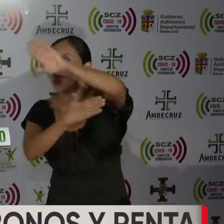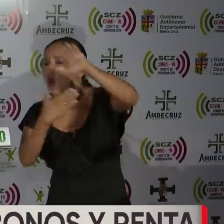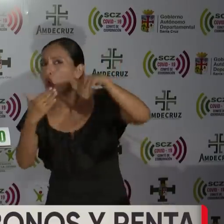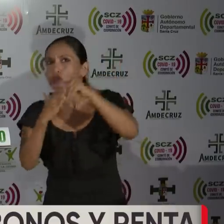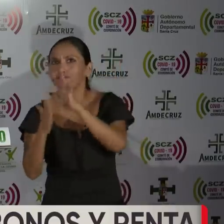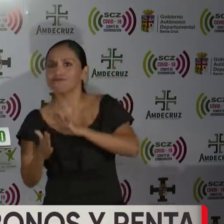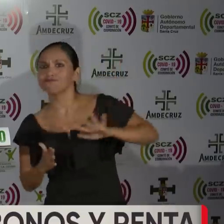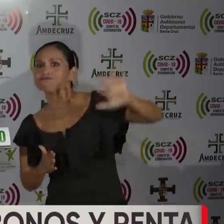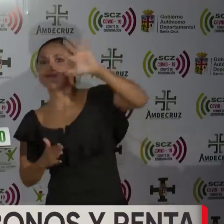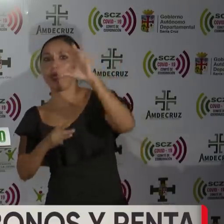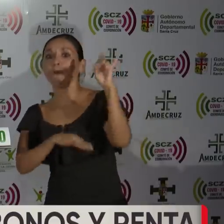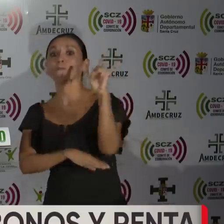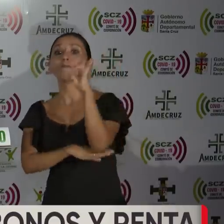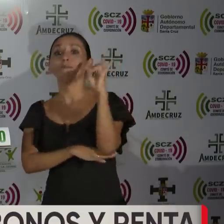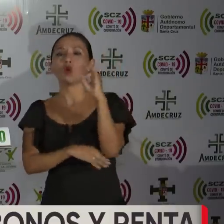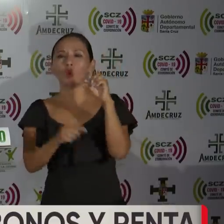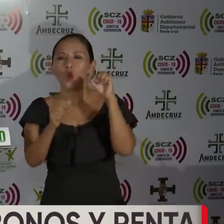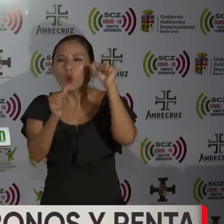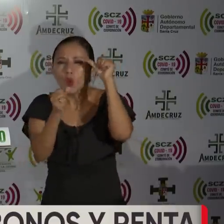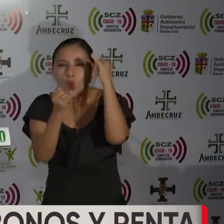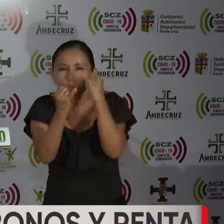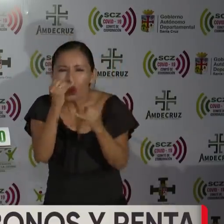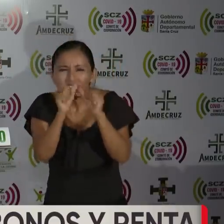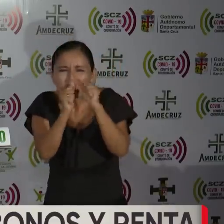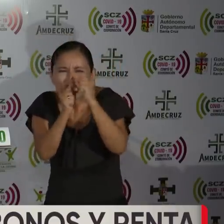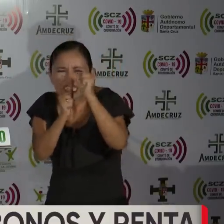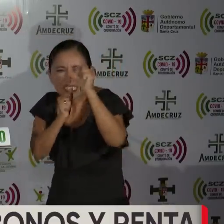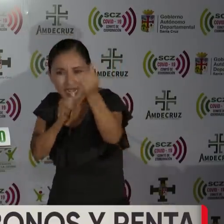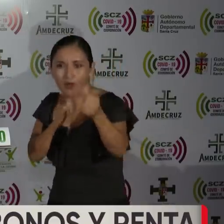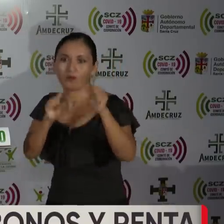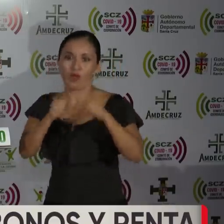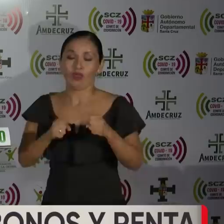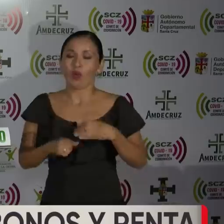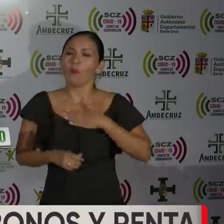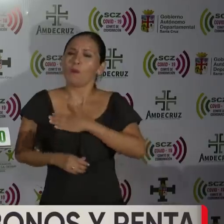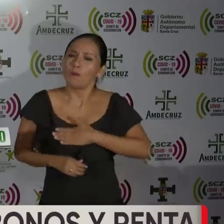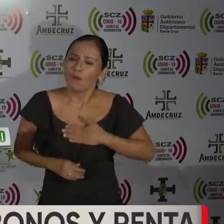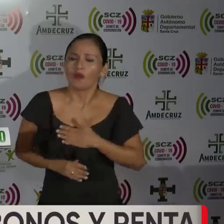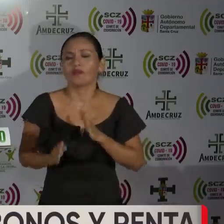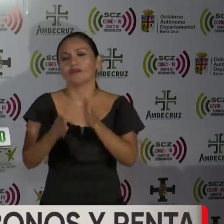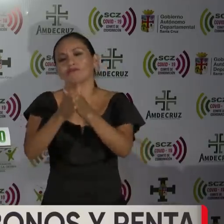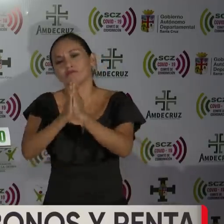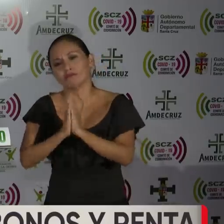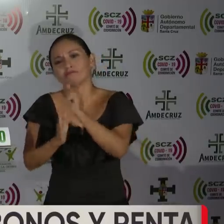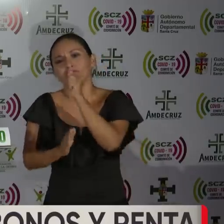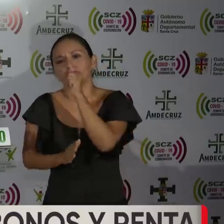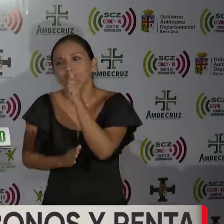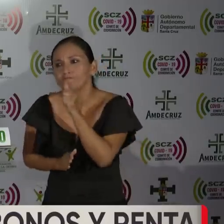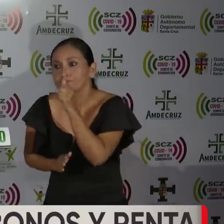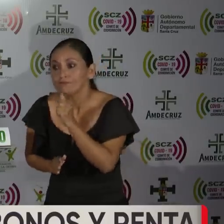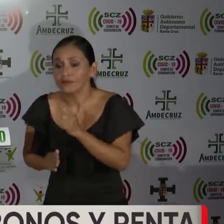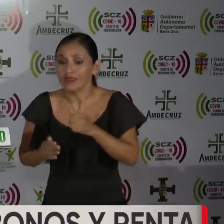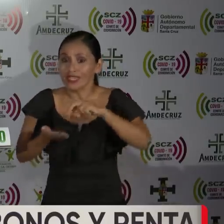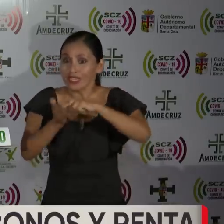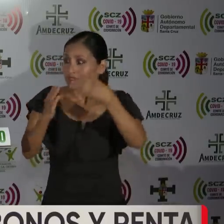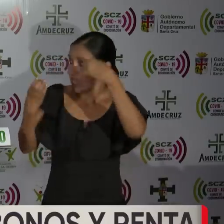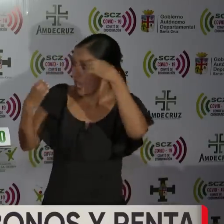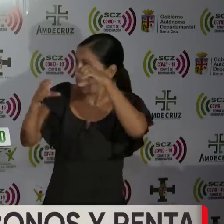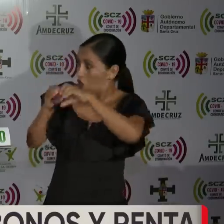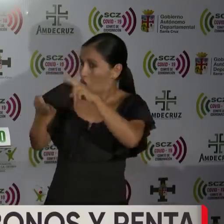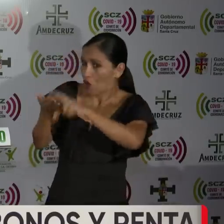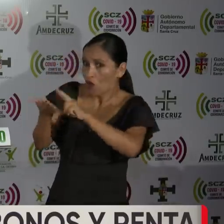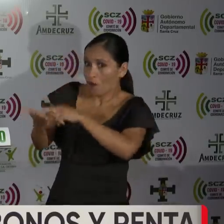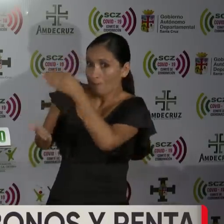población boliviana y hasta el último rincón del país. Vamos a pedir un poco de paciencia que con este convenio